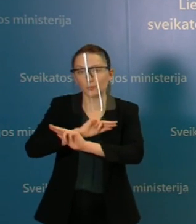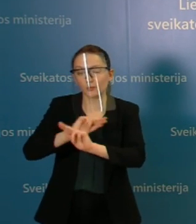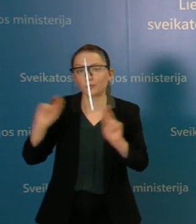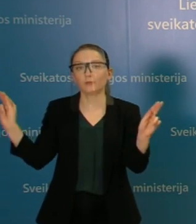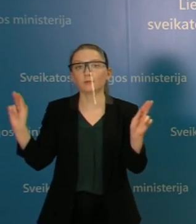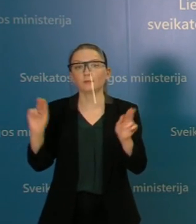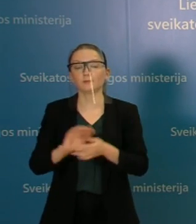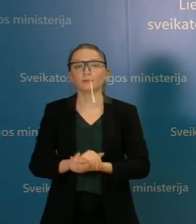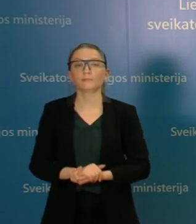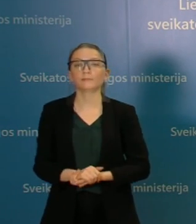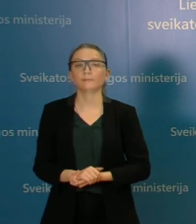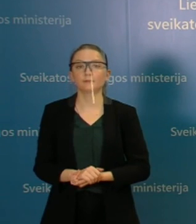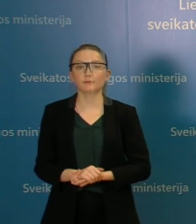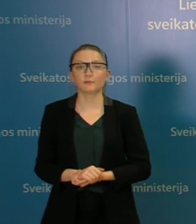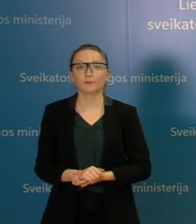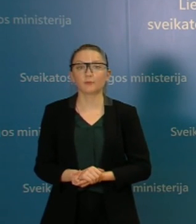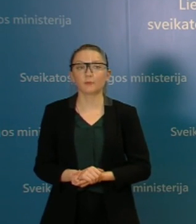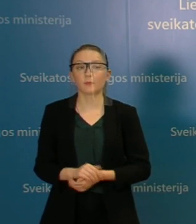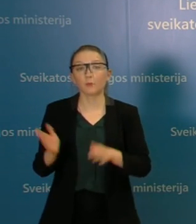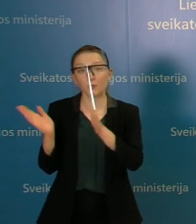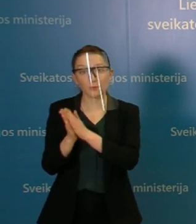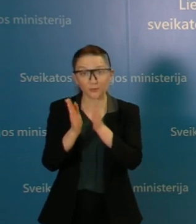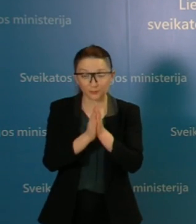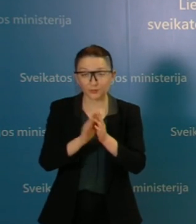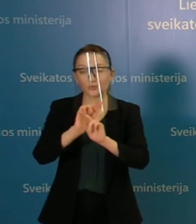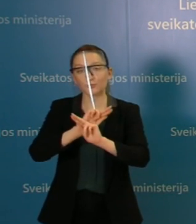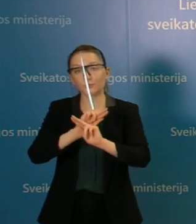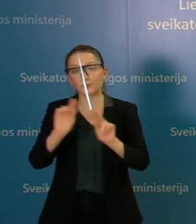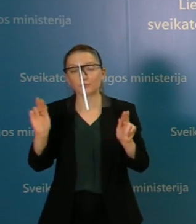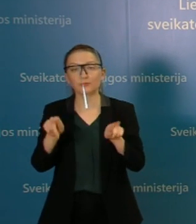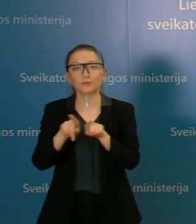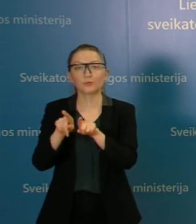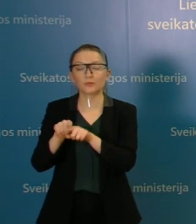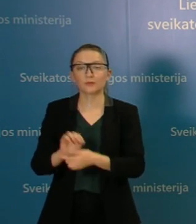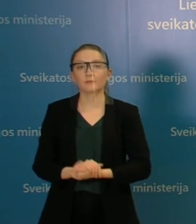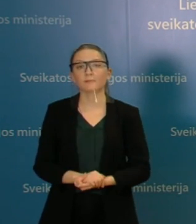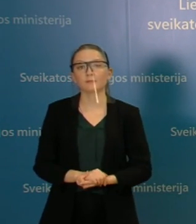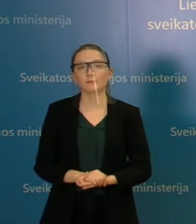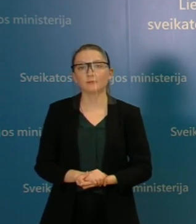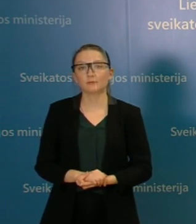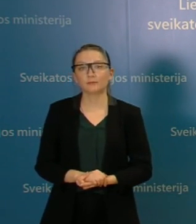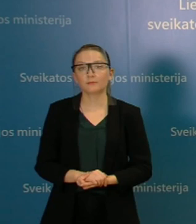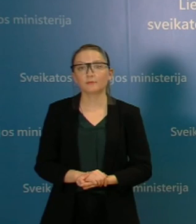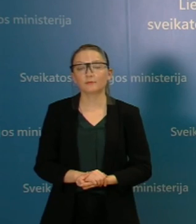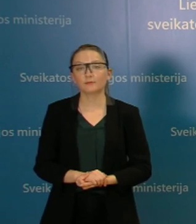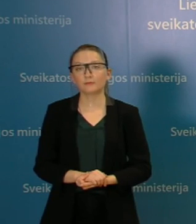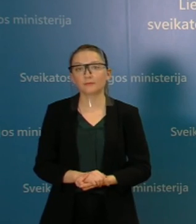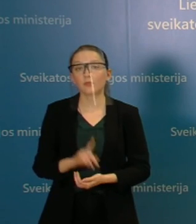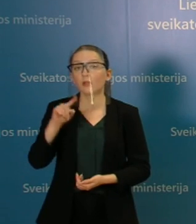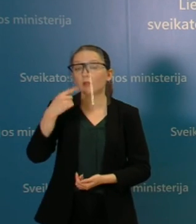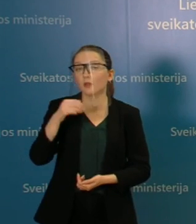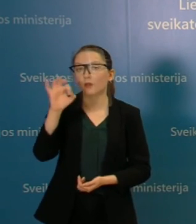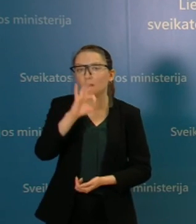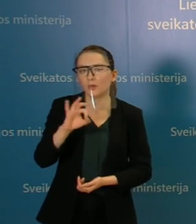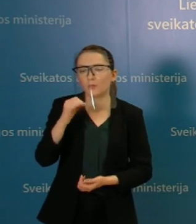paminėti arba paprašyti, priminti, vėlgi, kalbant apie